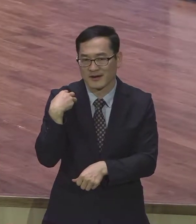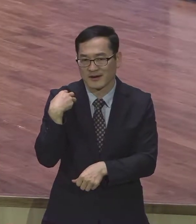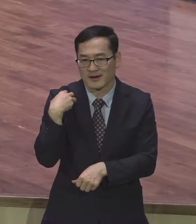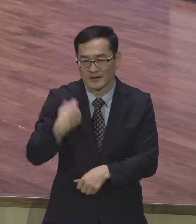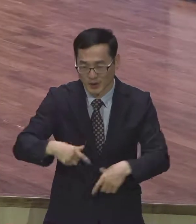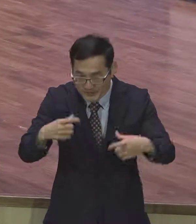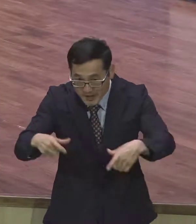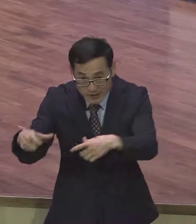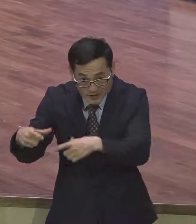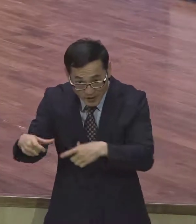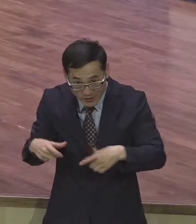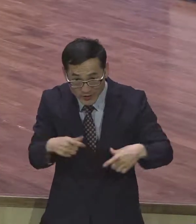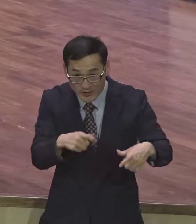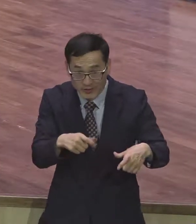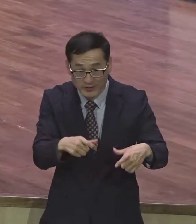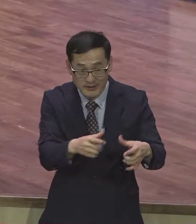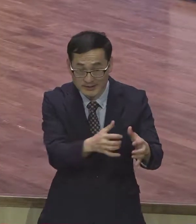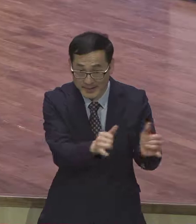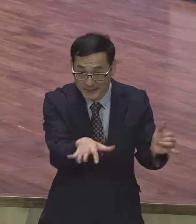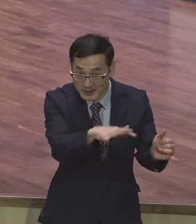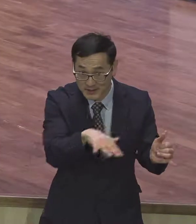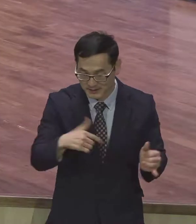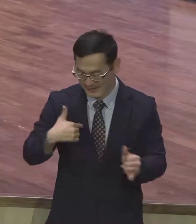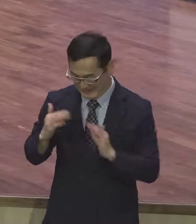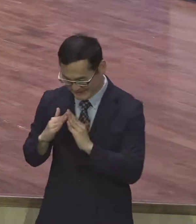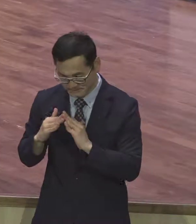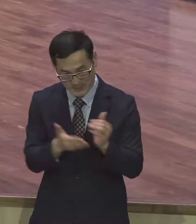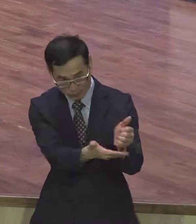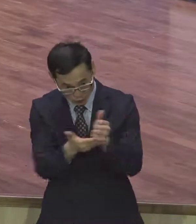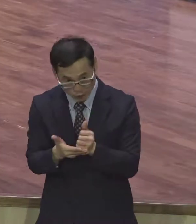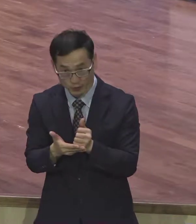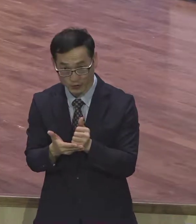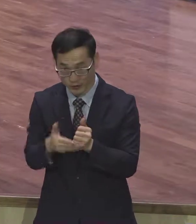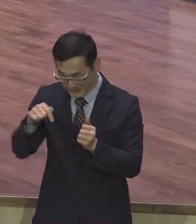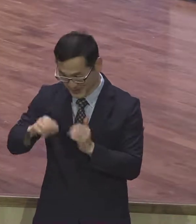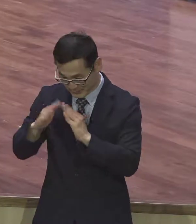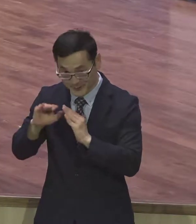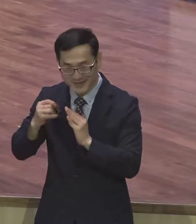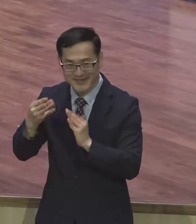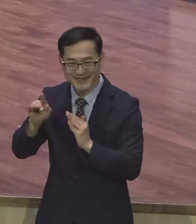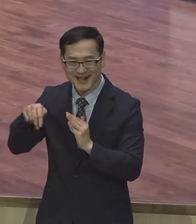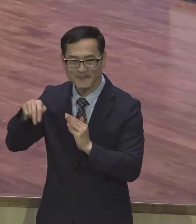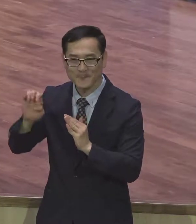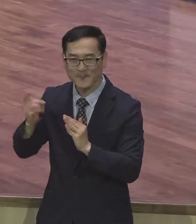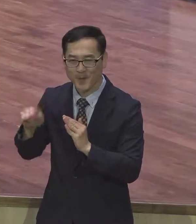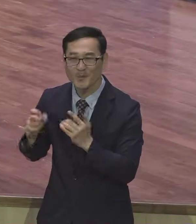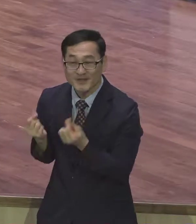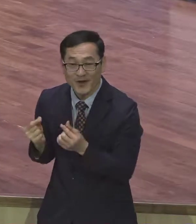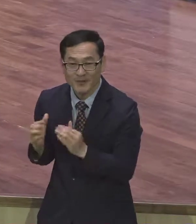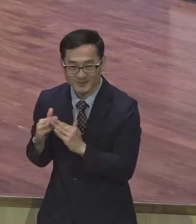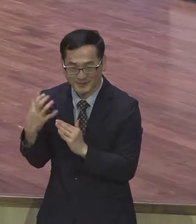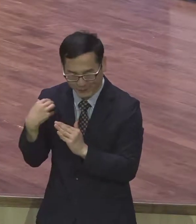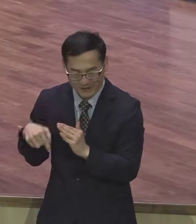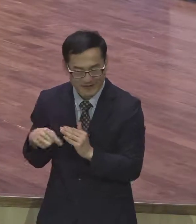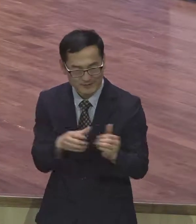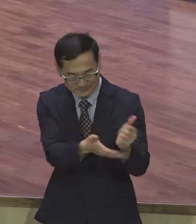여러분이요 그것이 여러분 집에 와서 구원받고 여러분 집에 와서 그냥 예수 향기 맡고 여러분 집에 와서 정말 보고 말씀 듣고